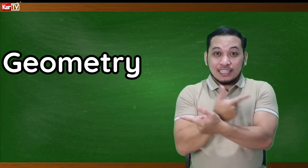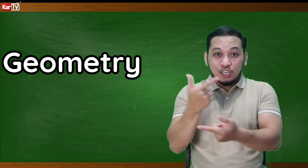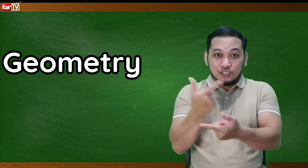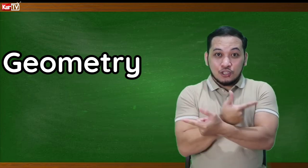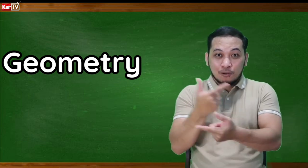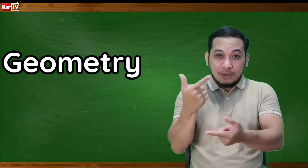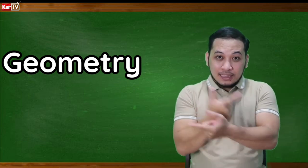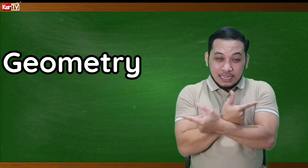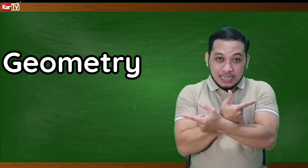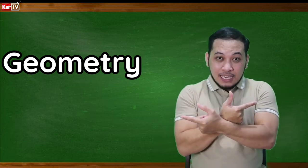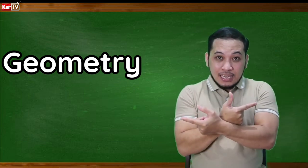Geometry.